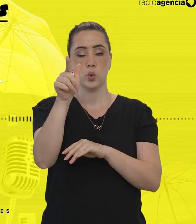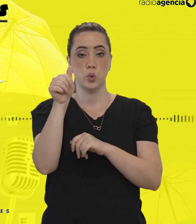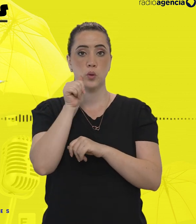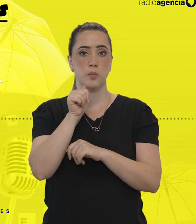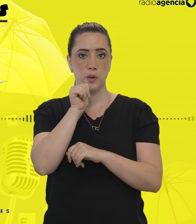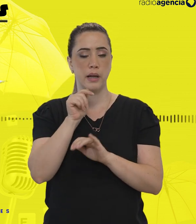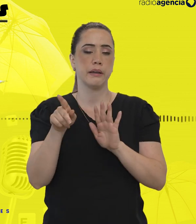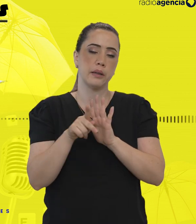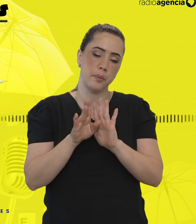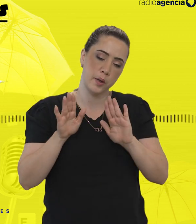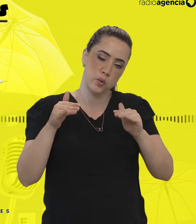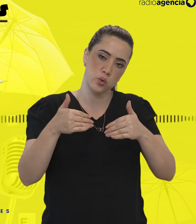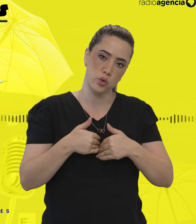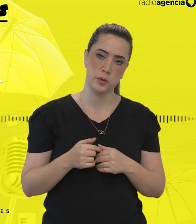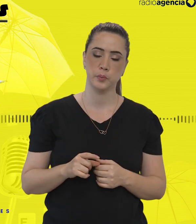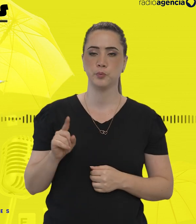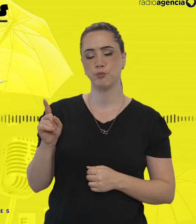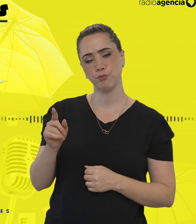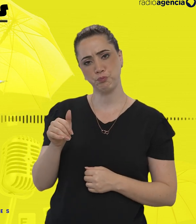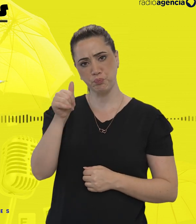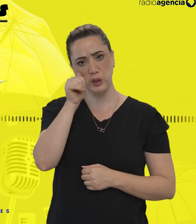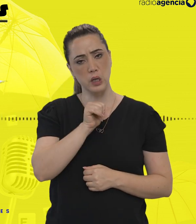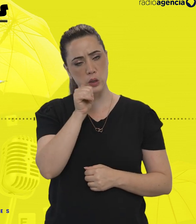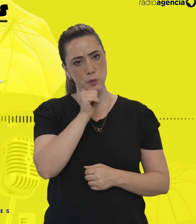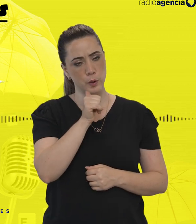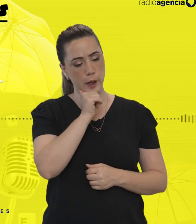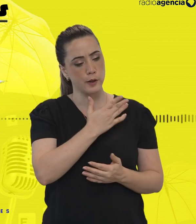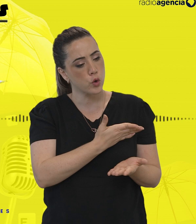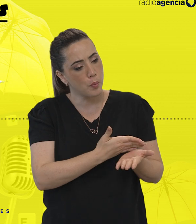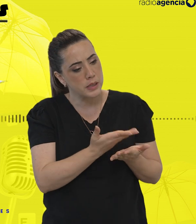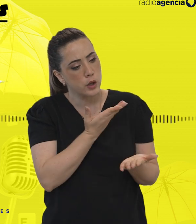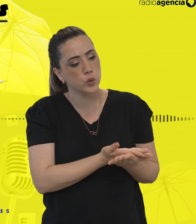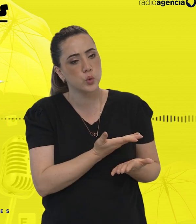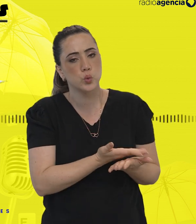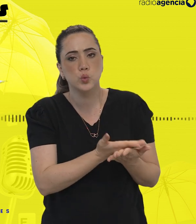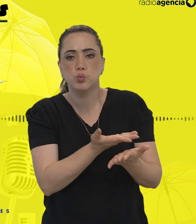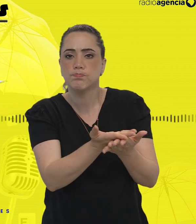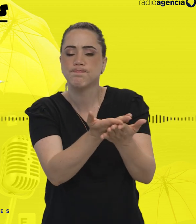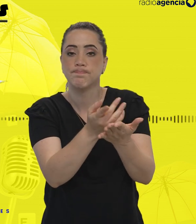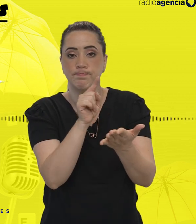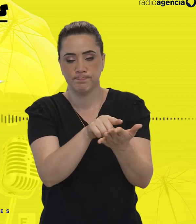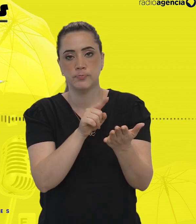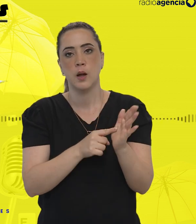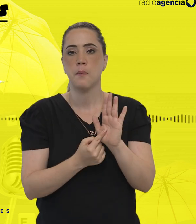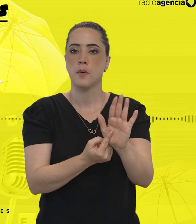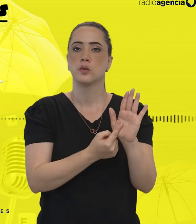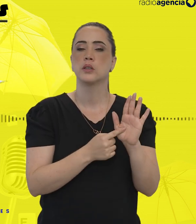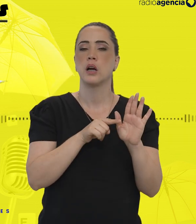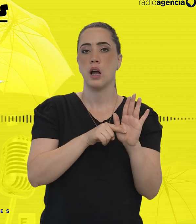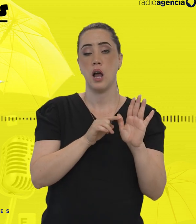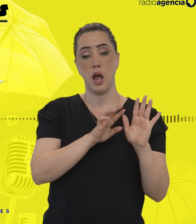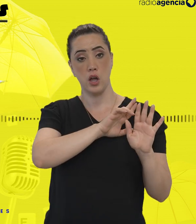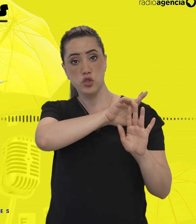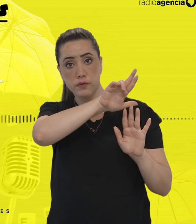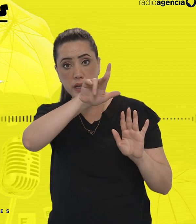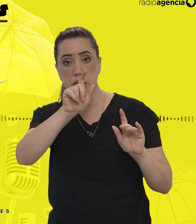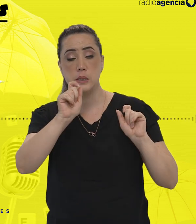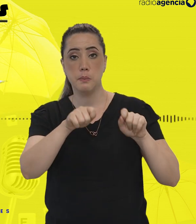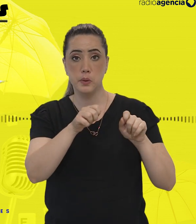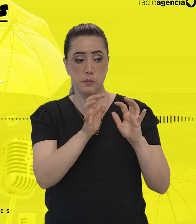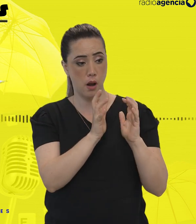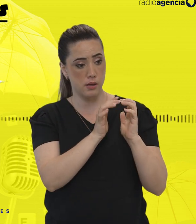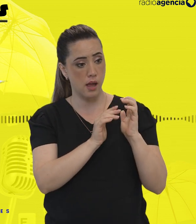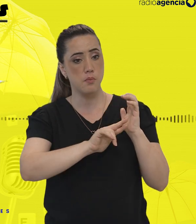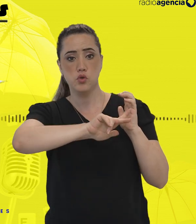As precursoras dessa discussão ajudaram outras autistas a popularizar a ideia de diversidade neuronal como característica